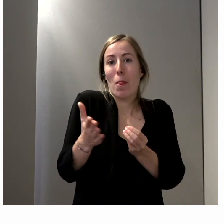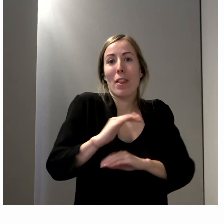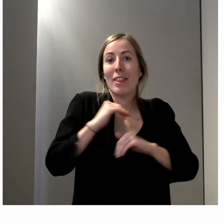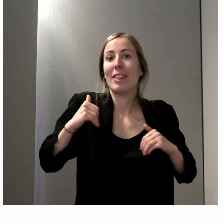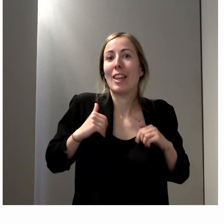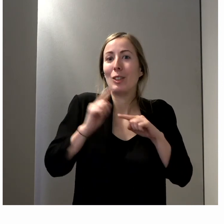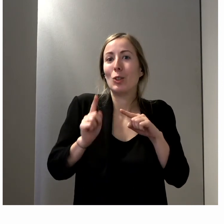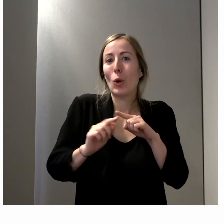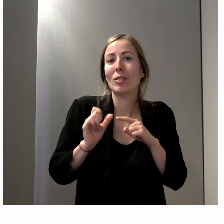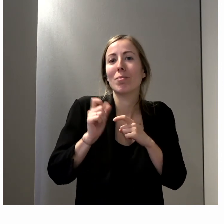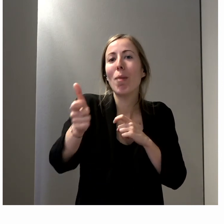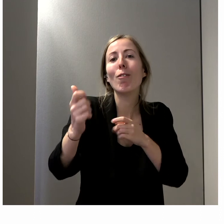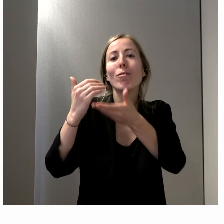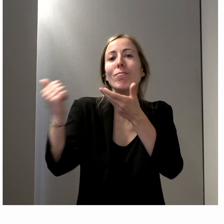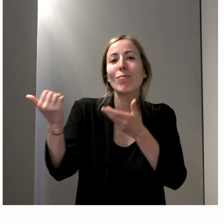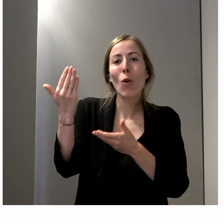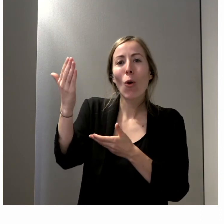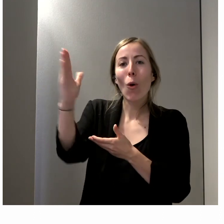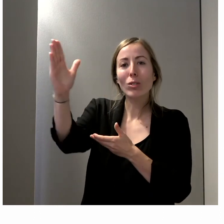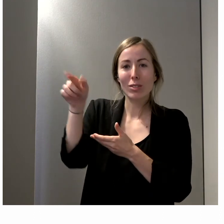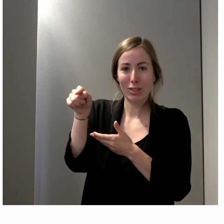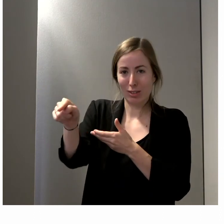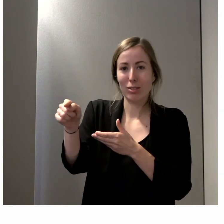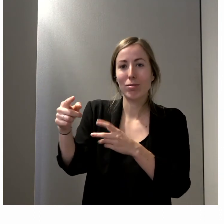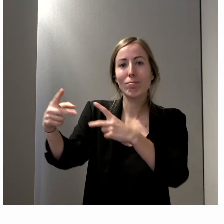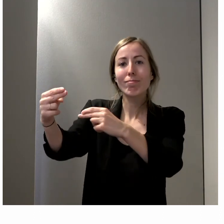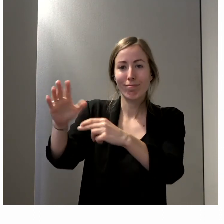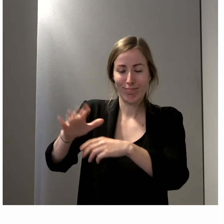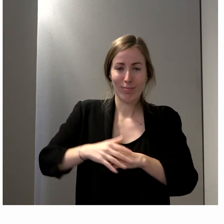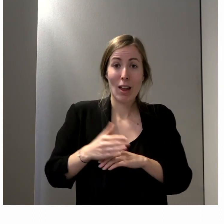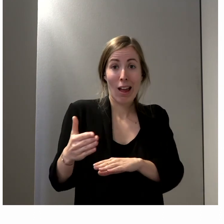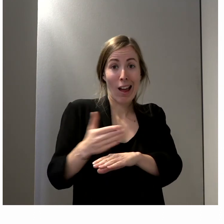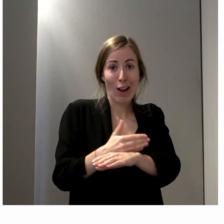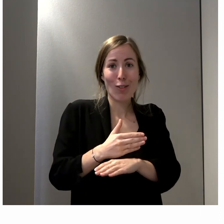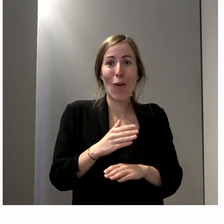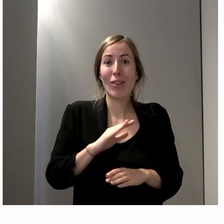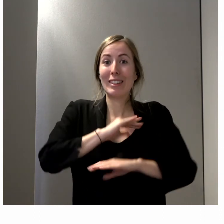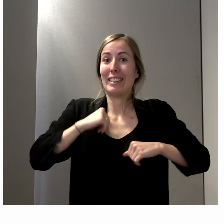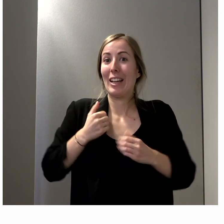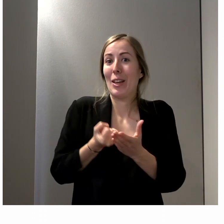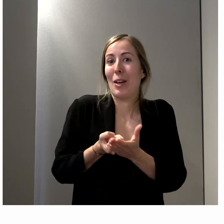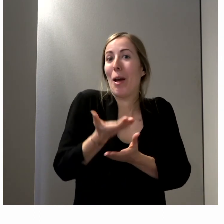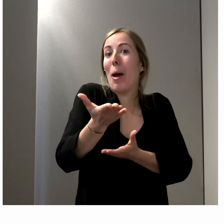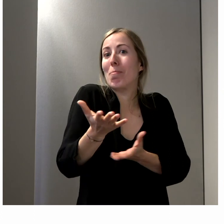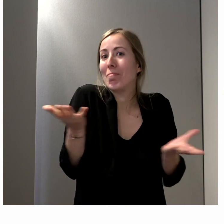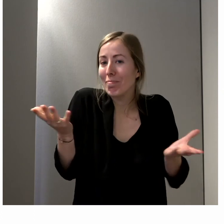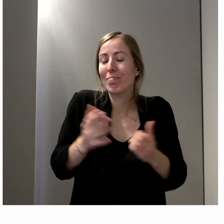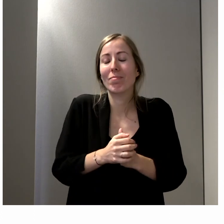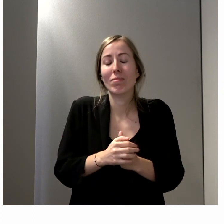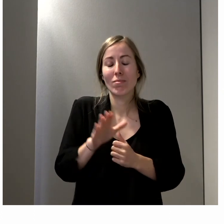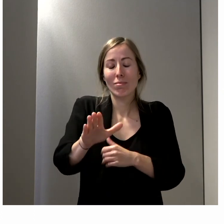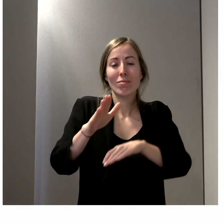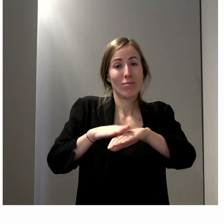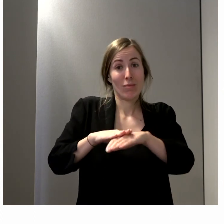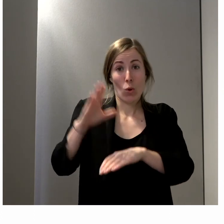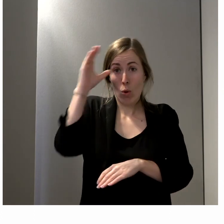qu'on fasse la transition avec la séquence suivante, ça serait de ne pas oublier que finalement les